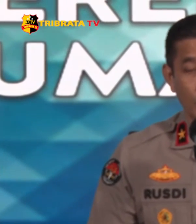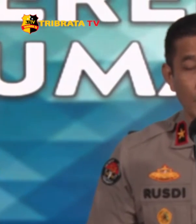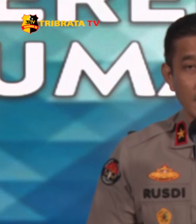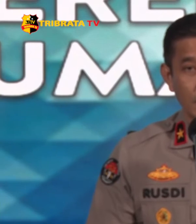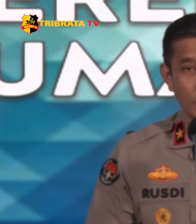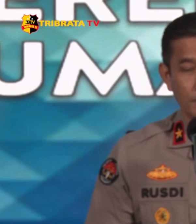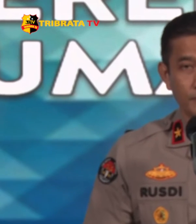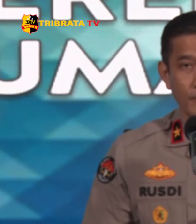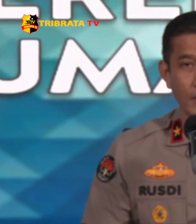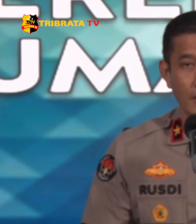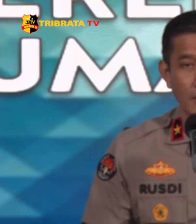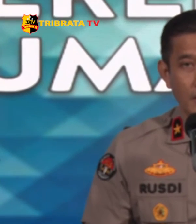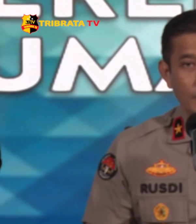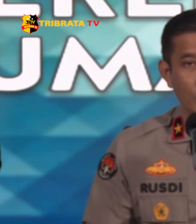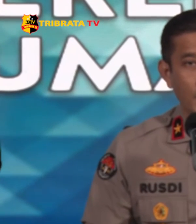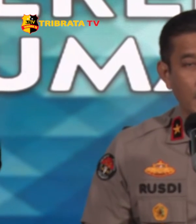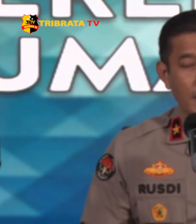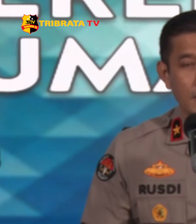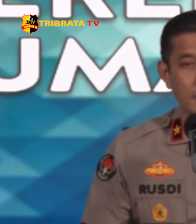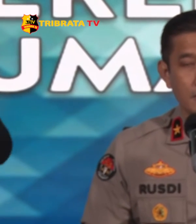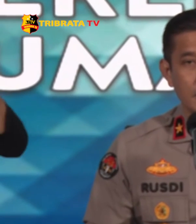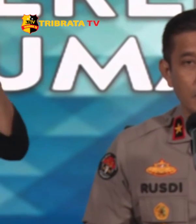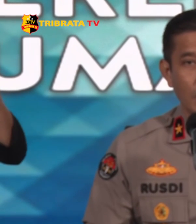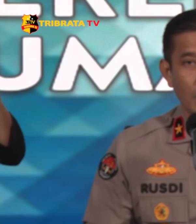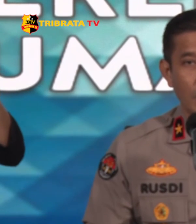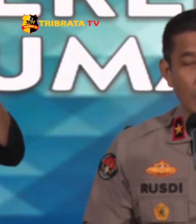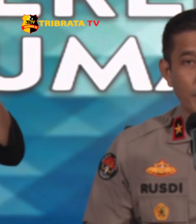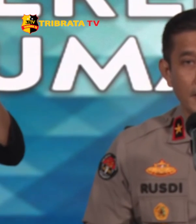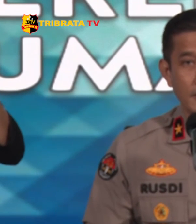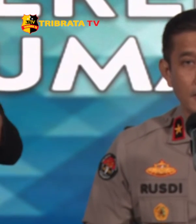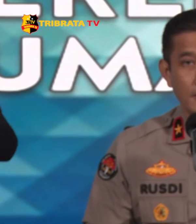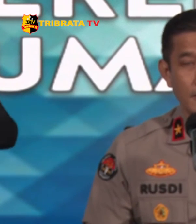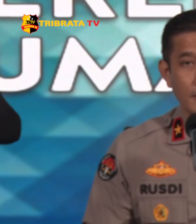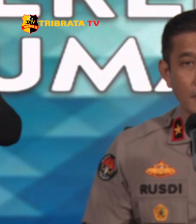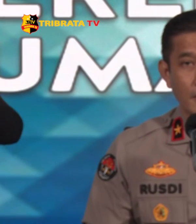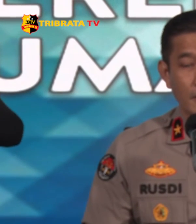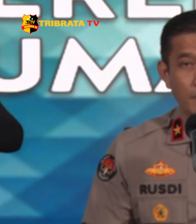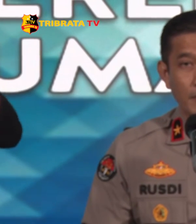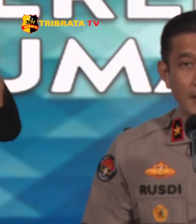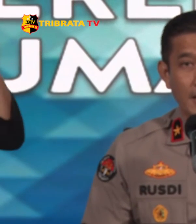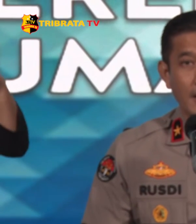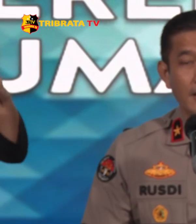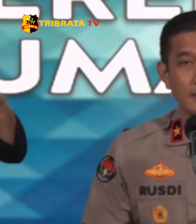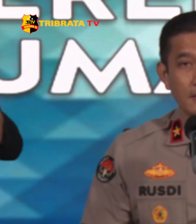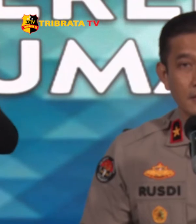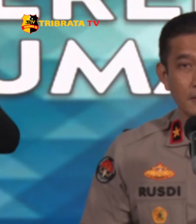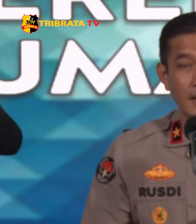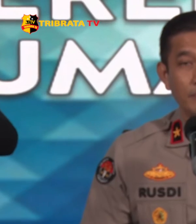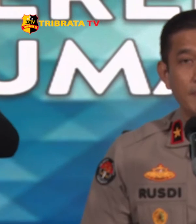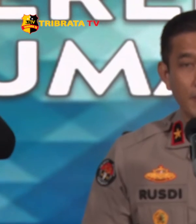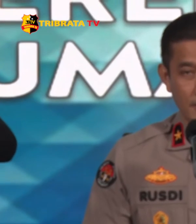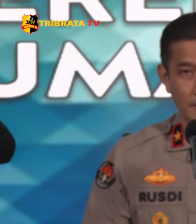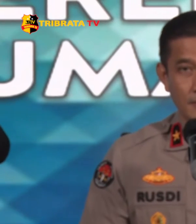2021 Ini merupakan operasi pemeliharaan